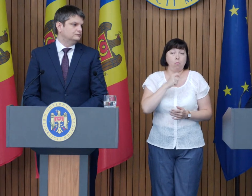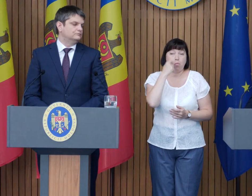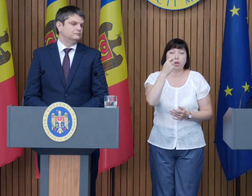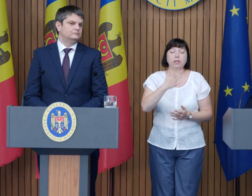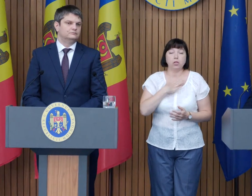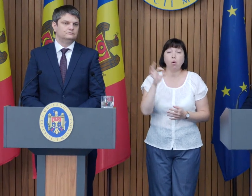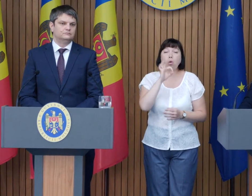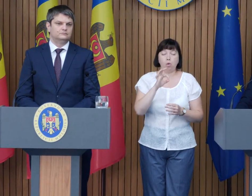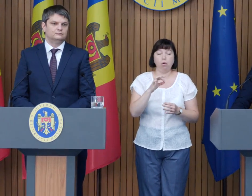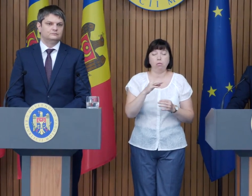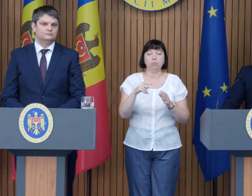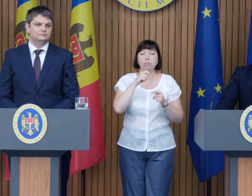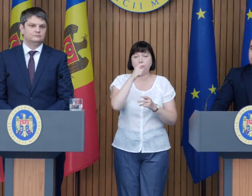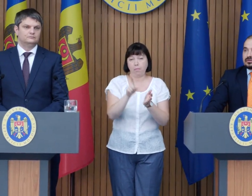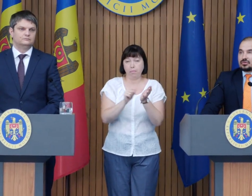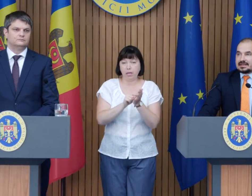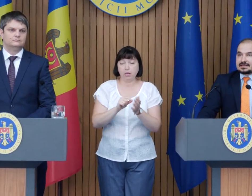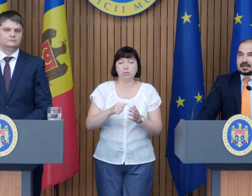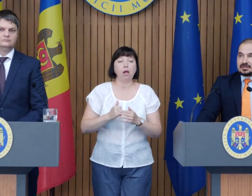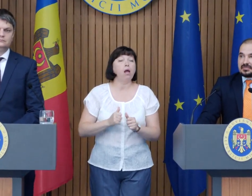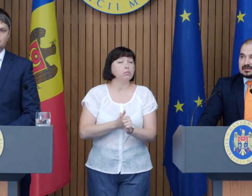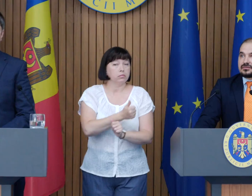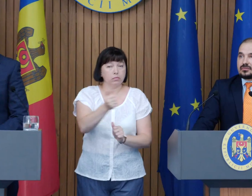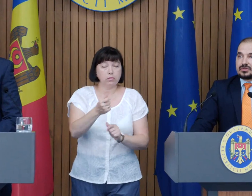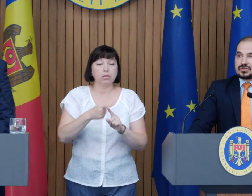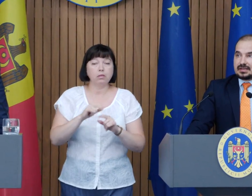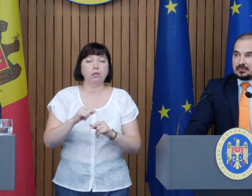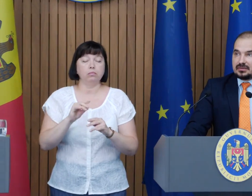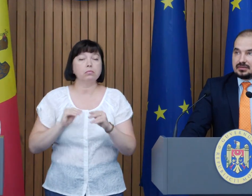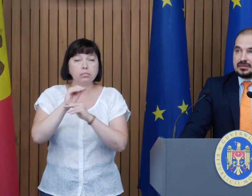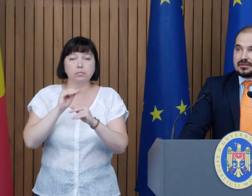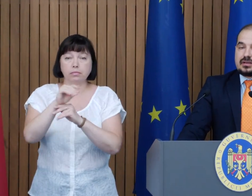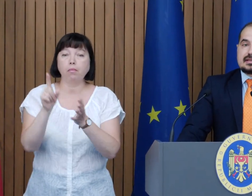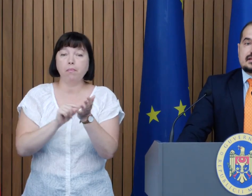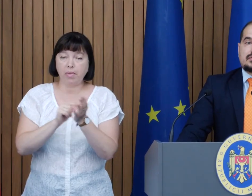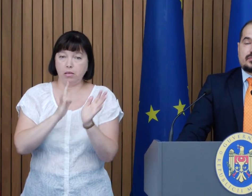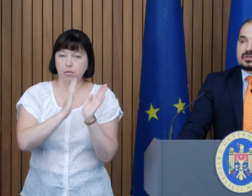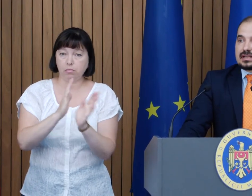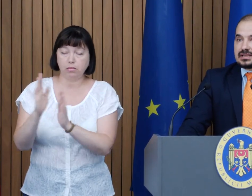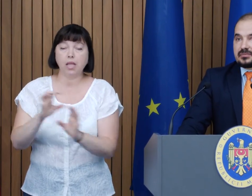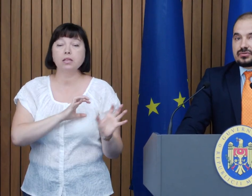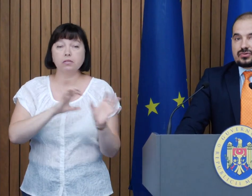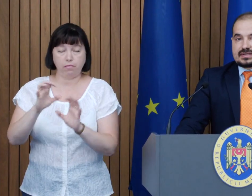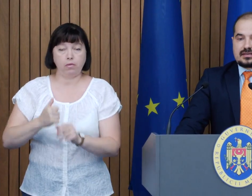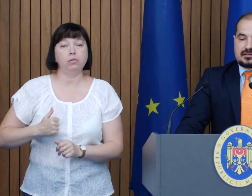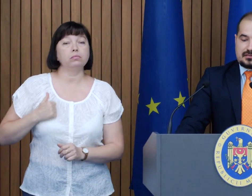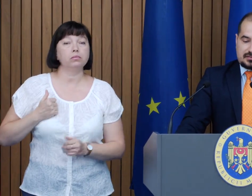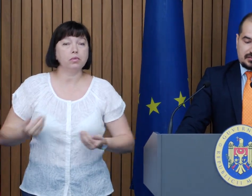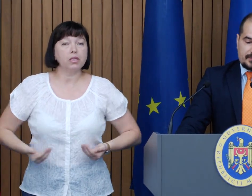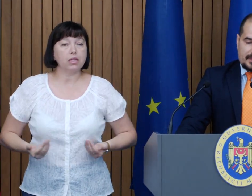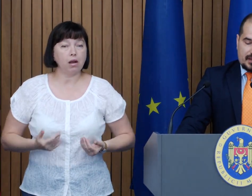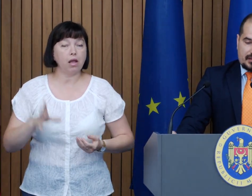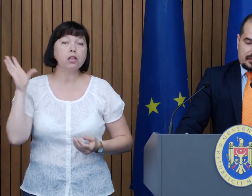cu privire la pensie este una foarte clară Prioritatea pentru noi este să creștem pensie într-un mod sustenabil Să asigurăm un tradicent pentru toți